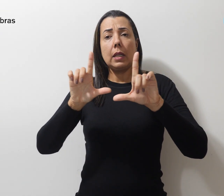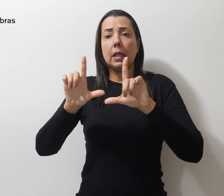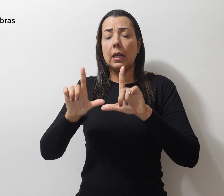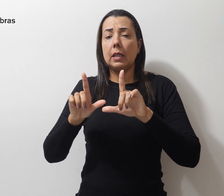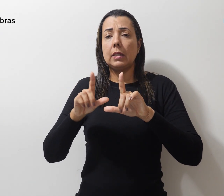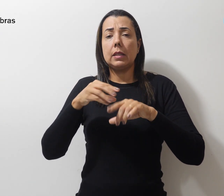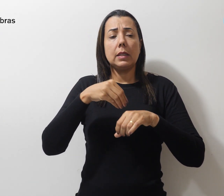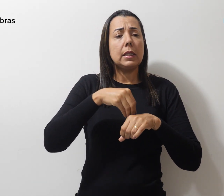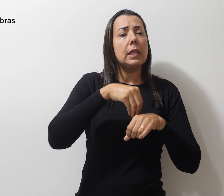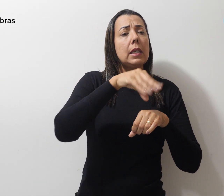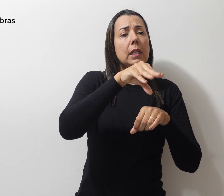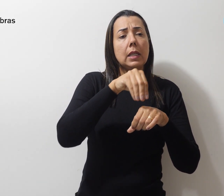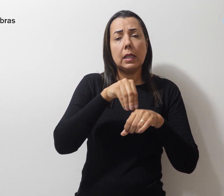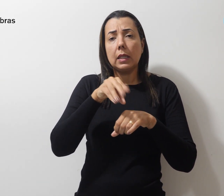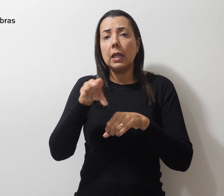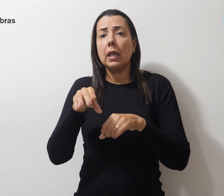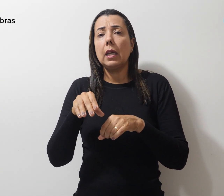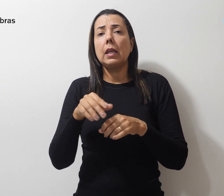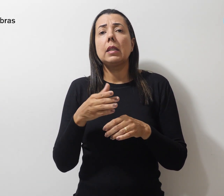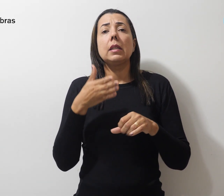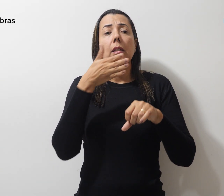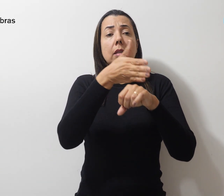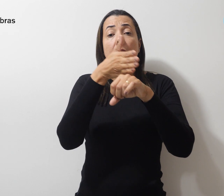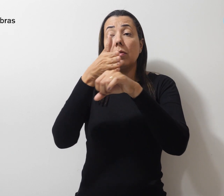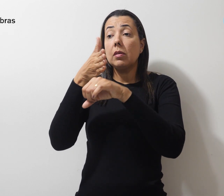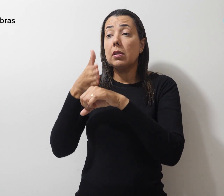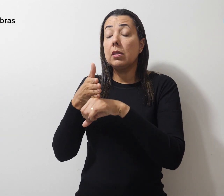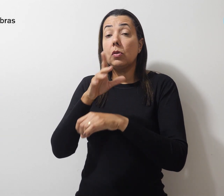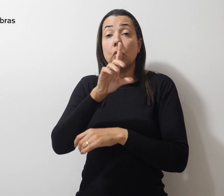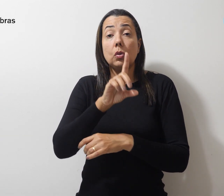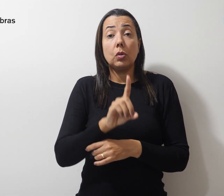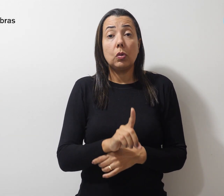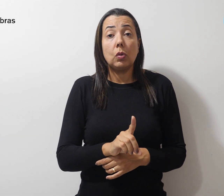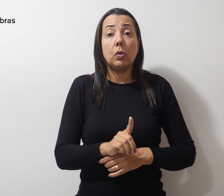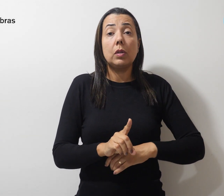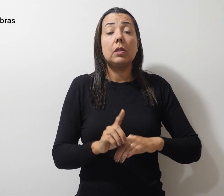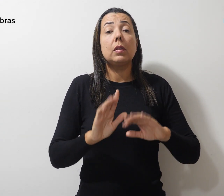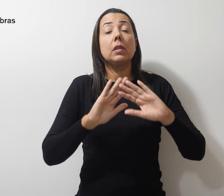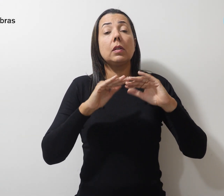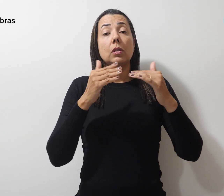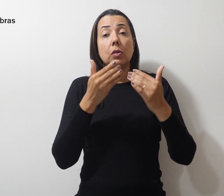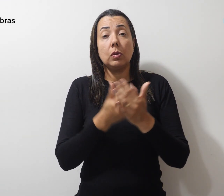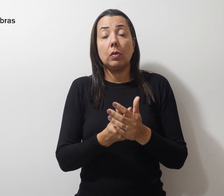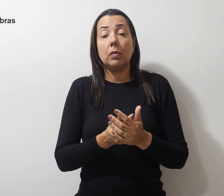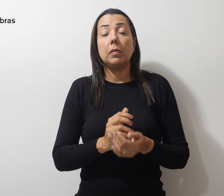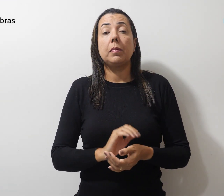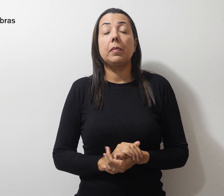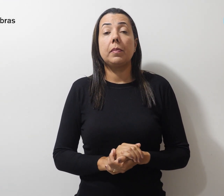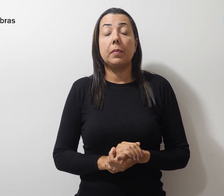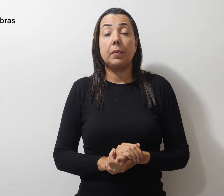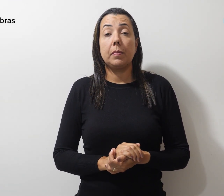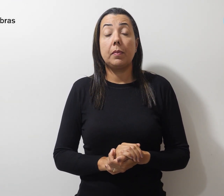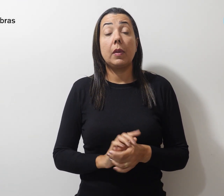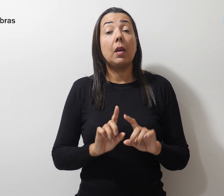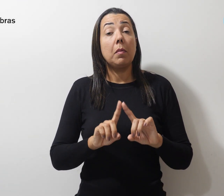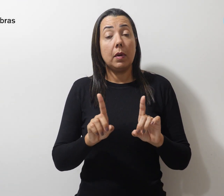distribuídos nas visitas dos diretores às unidades escolares, mas também